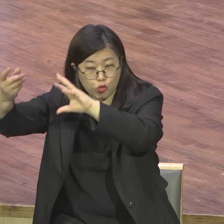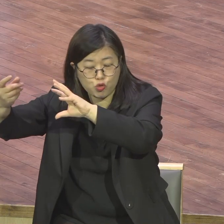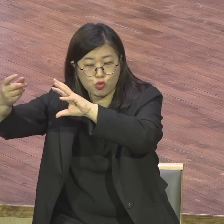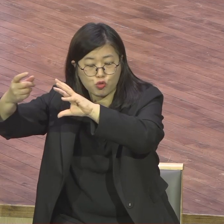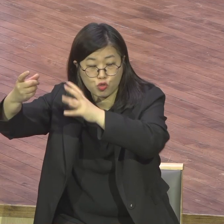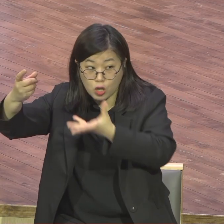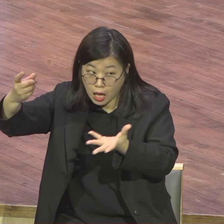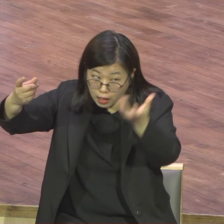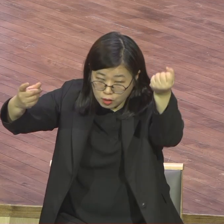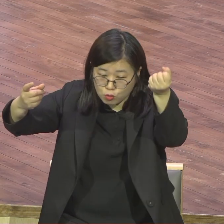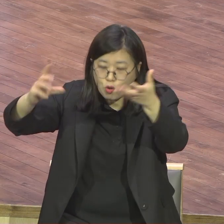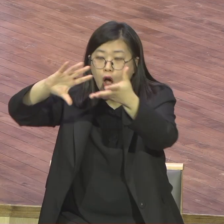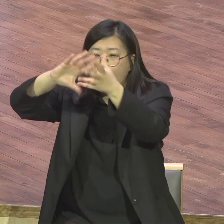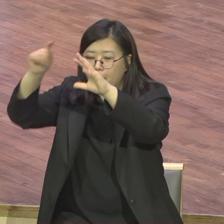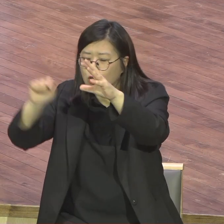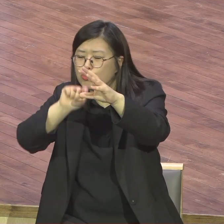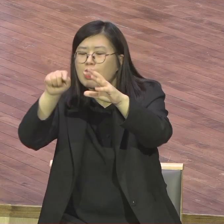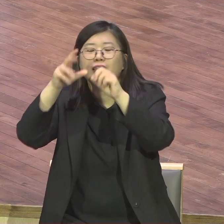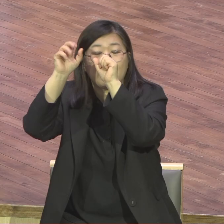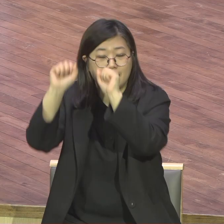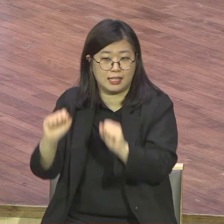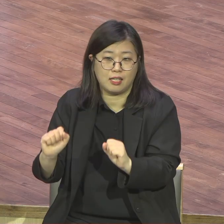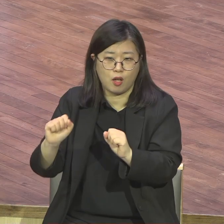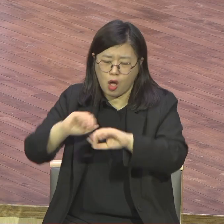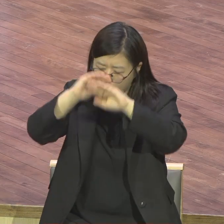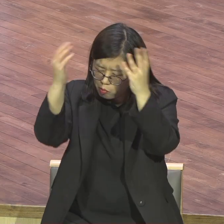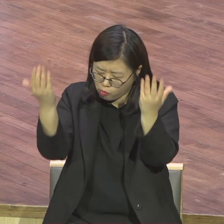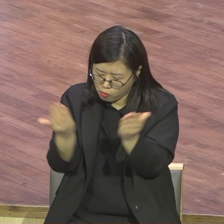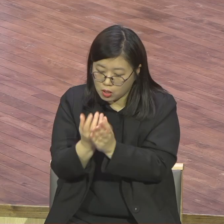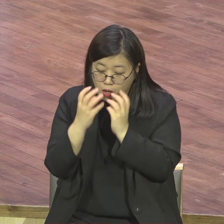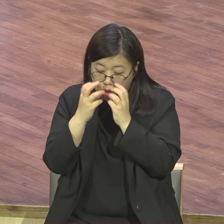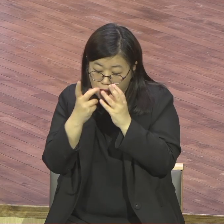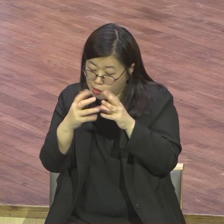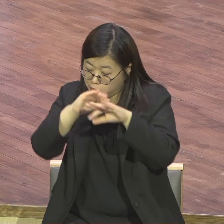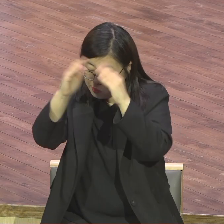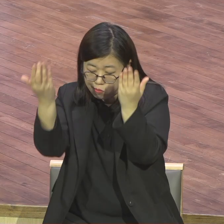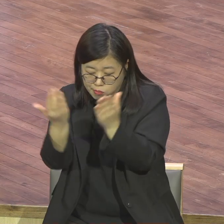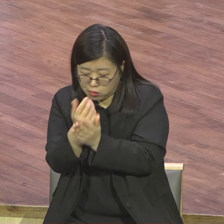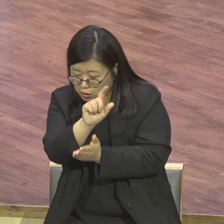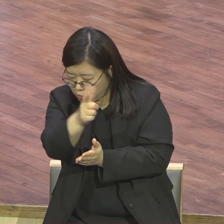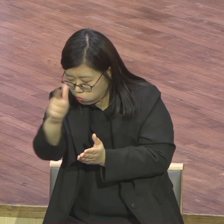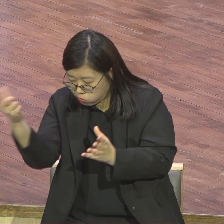모든 것이래요. 만유 모든 것 그리스도가 모든 것이다.